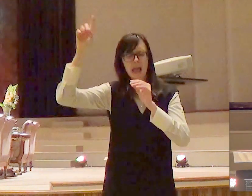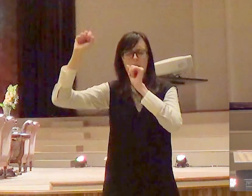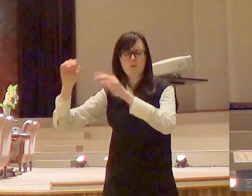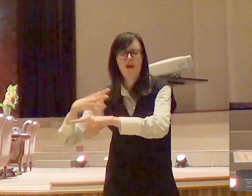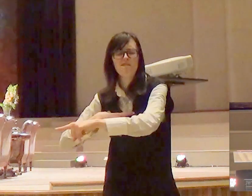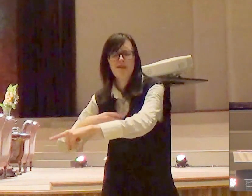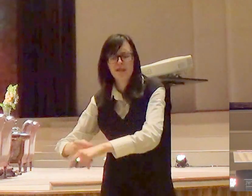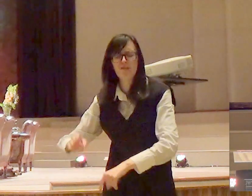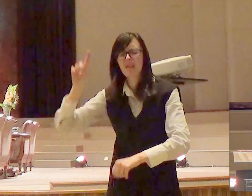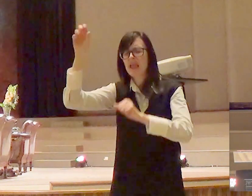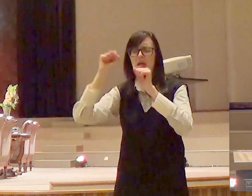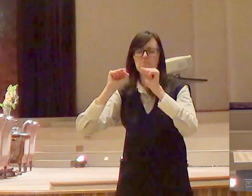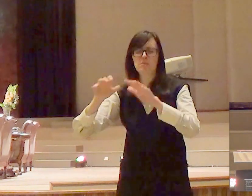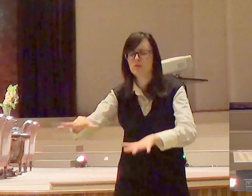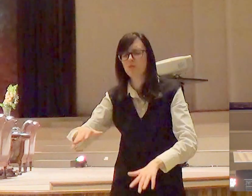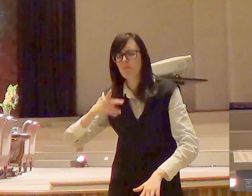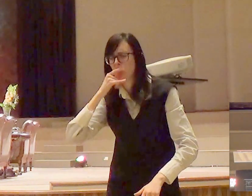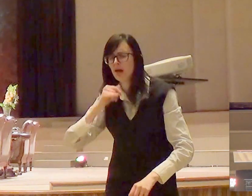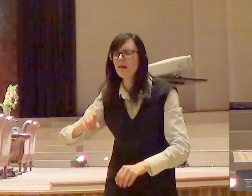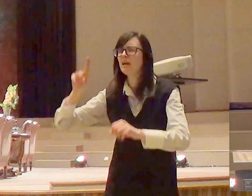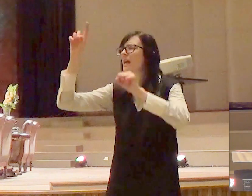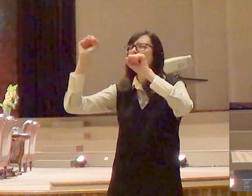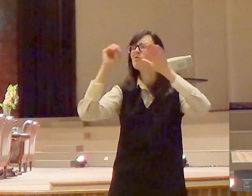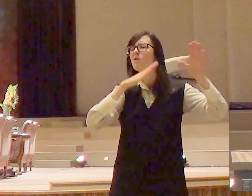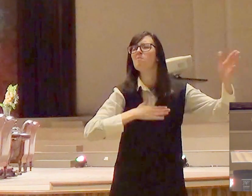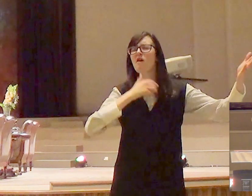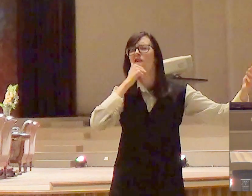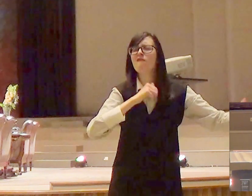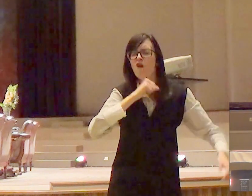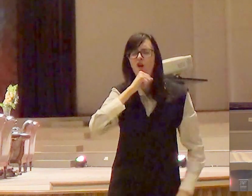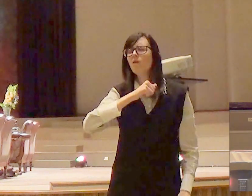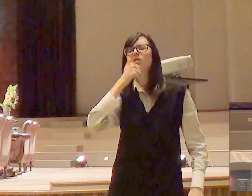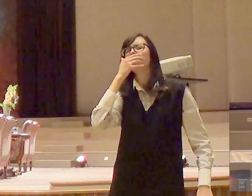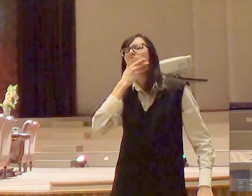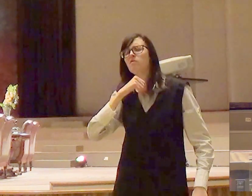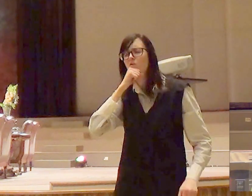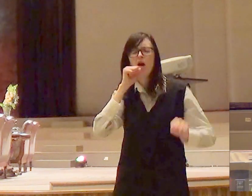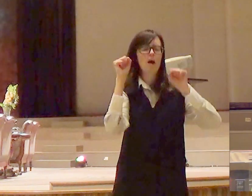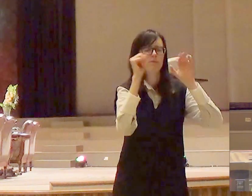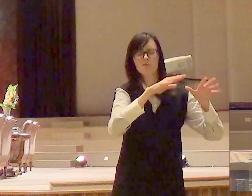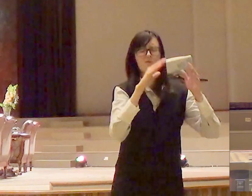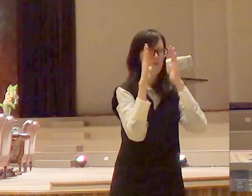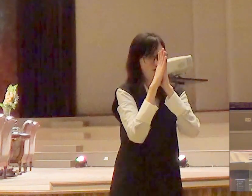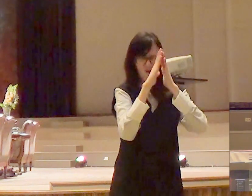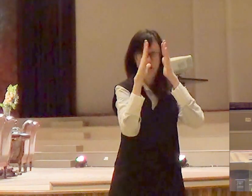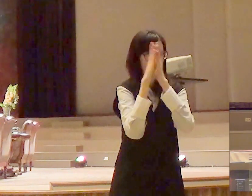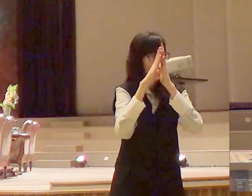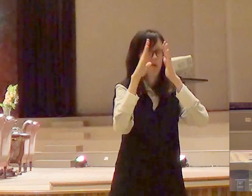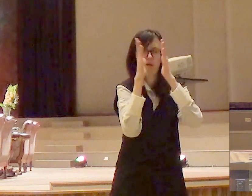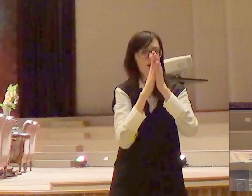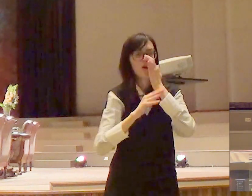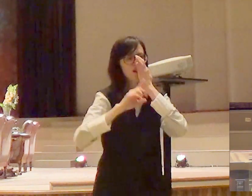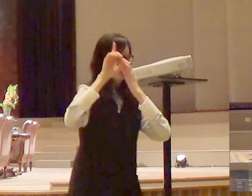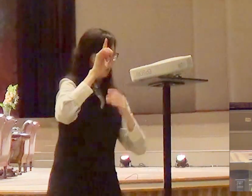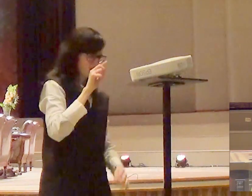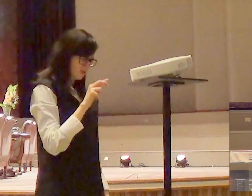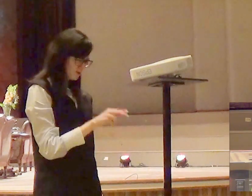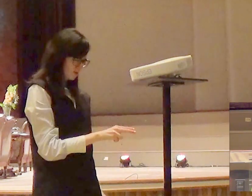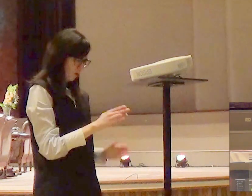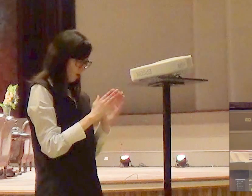vovô e uma vovó orando por você e sabe o que está acontecendo eles se colocam na mesma posição de Arão